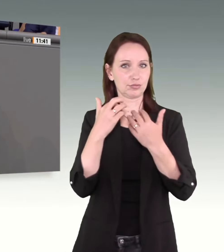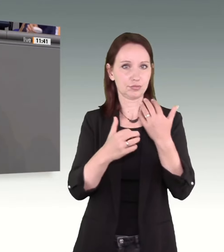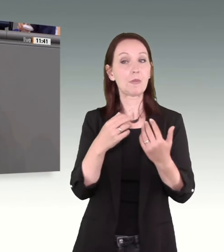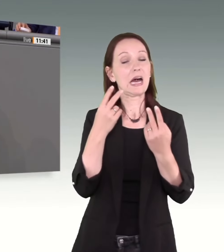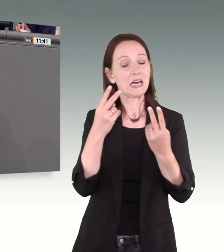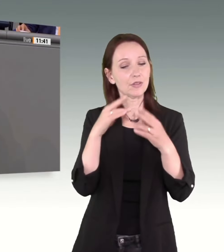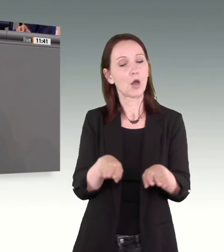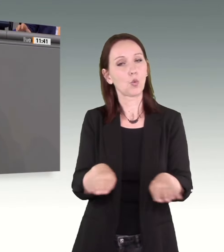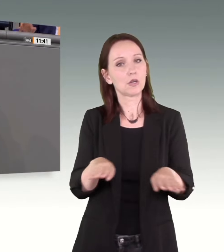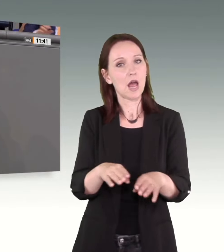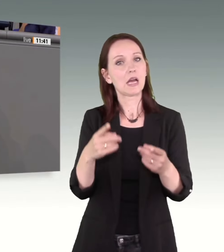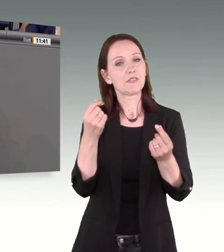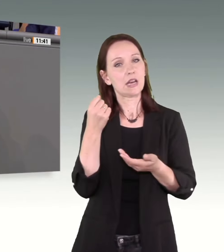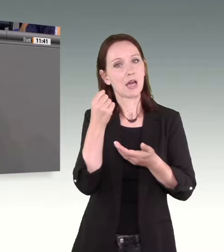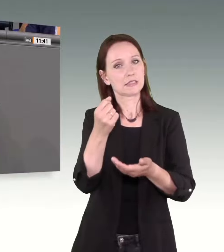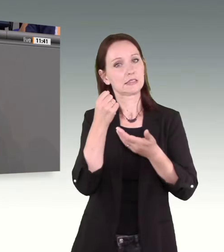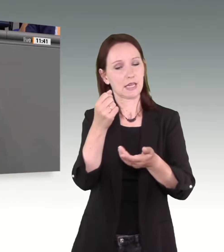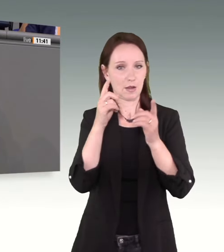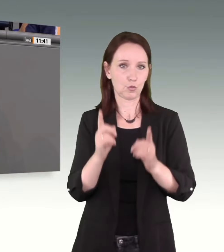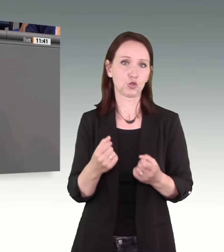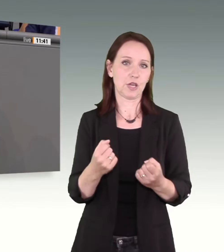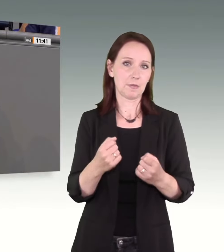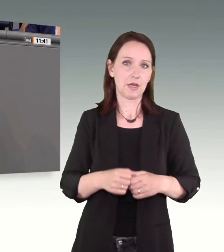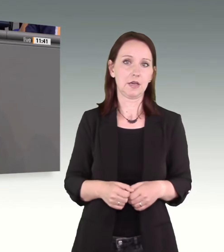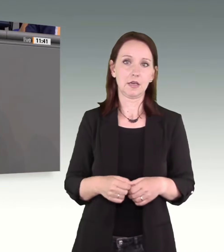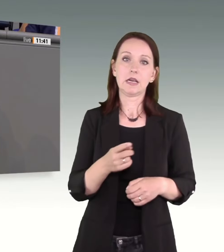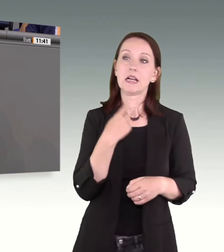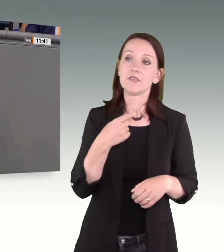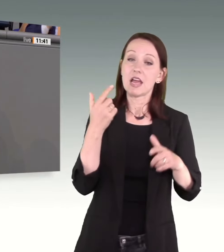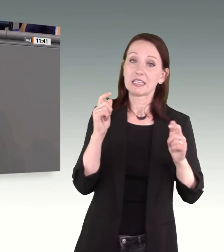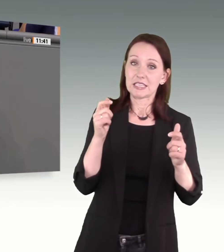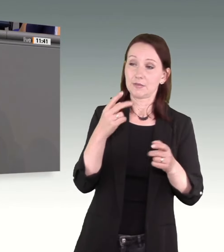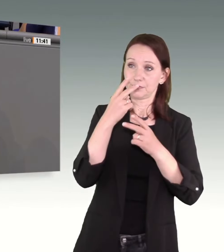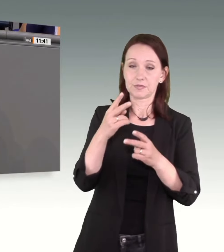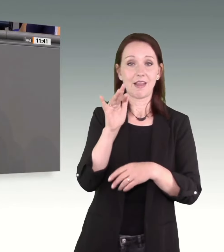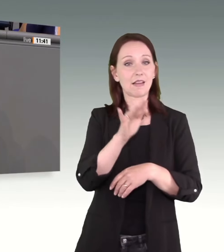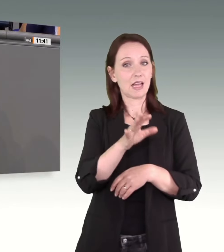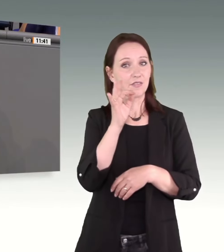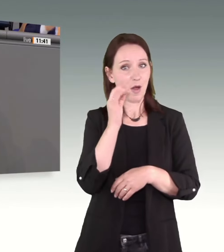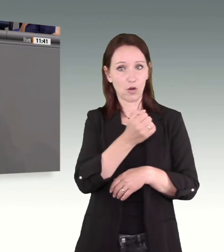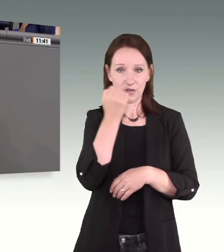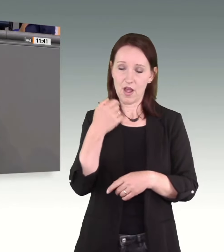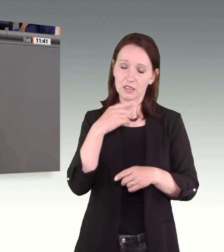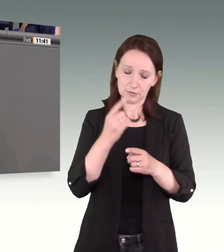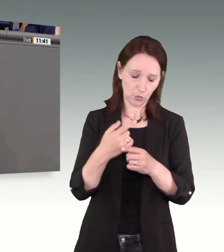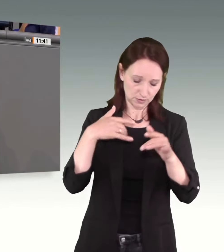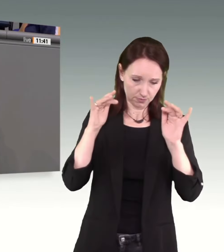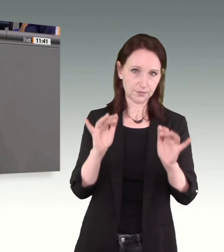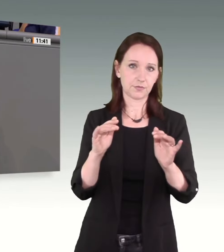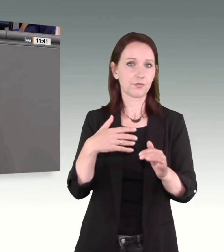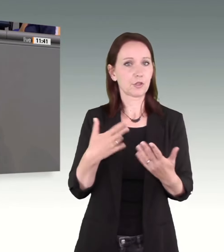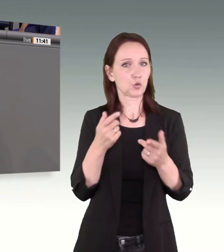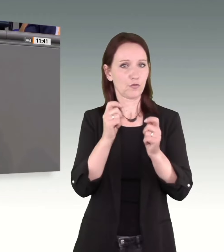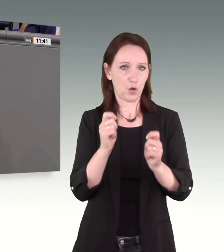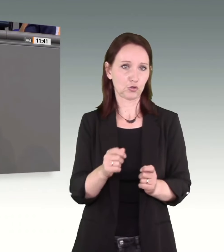Grundlage stellen. Wir müssen als Gesellschaft Gewalt gegen Frauen ächten. Und auch das kommt in unseren Vorschlägen zum